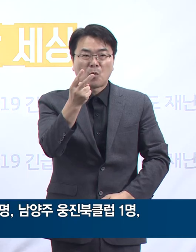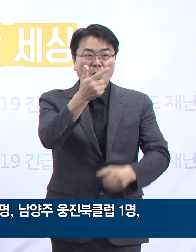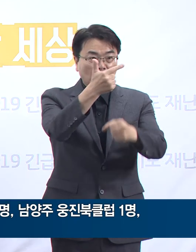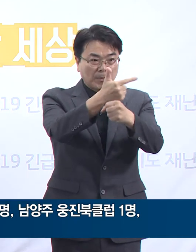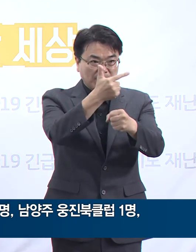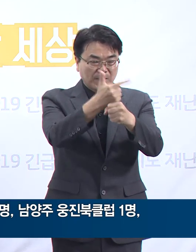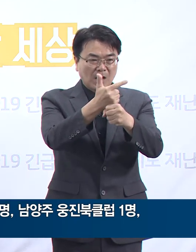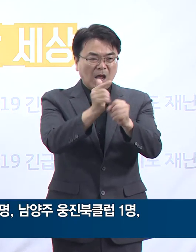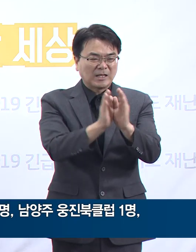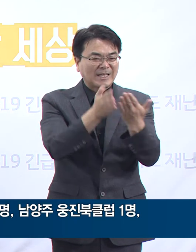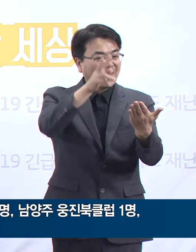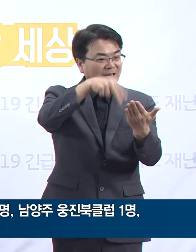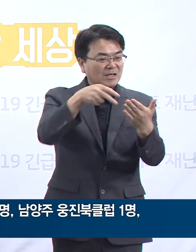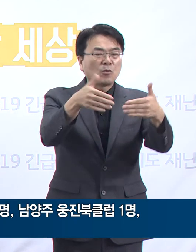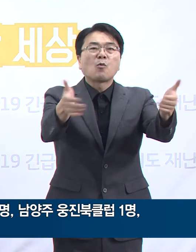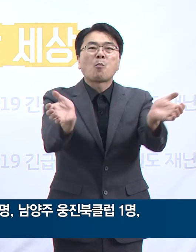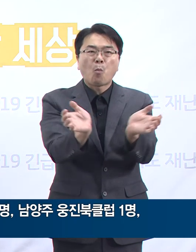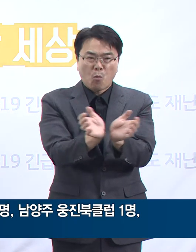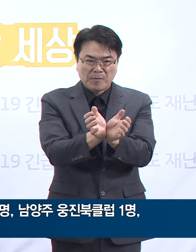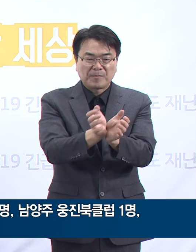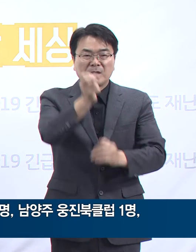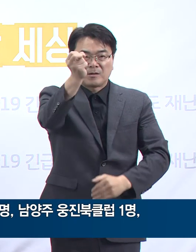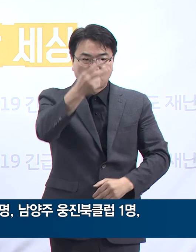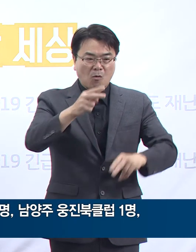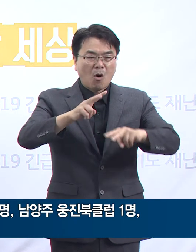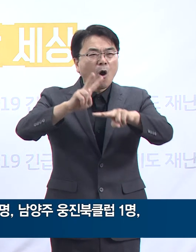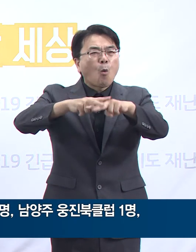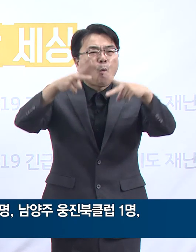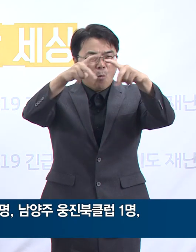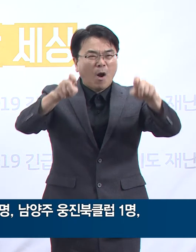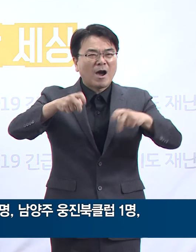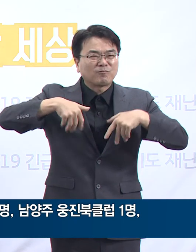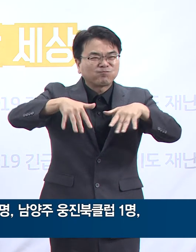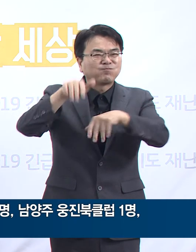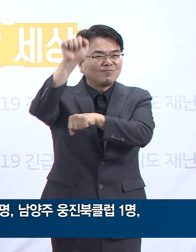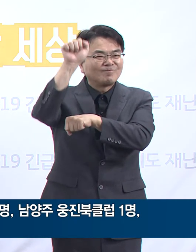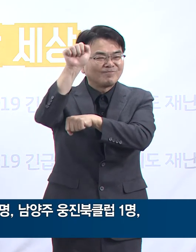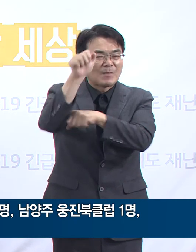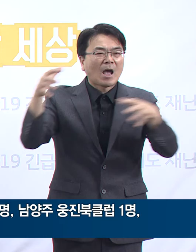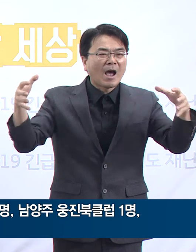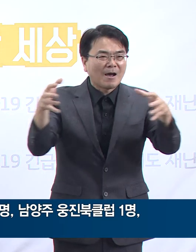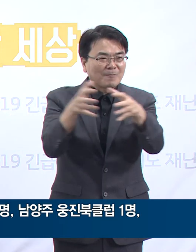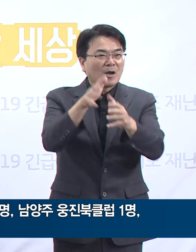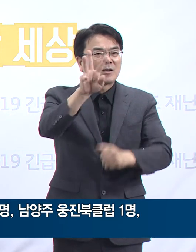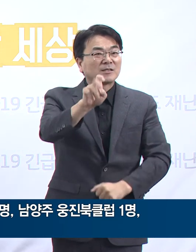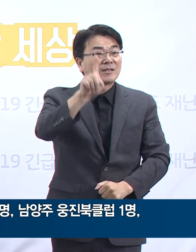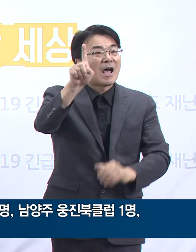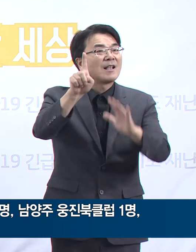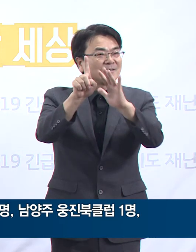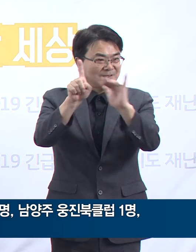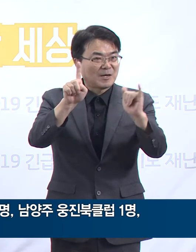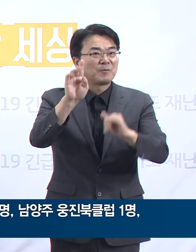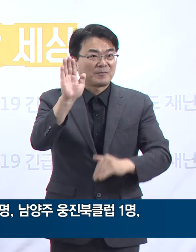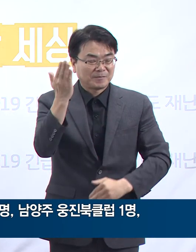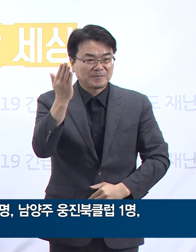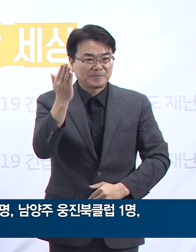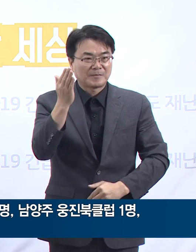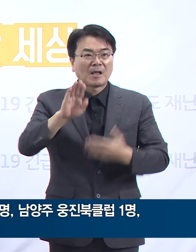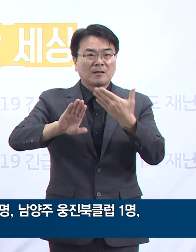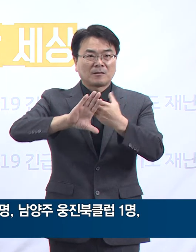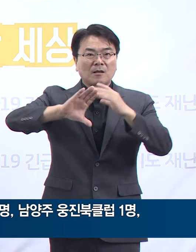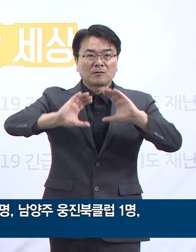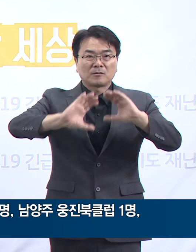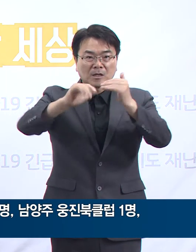옹진부클럽 관련된 1명, 광화문 지표 관련 1명 등 총 31명입니다. 해외 유입